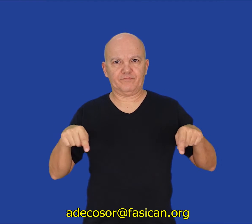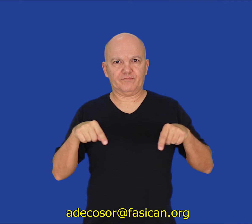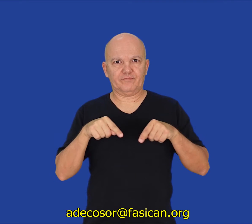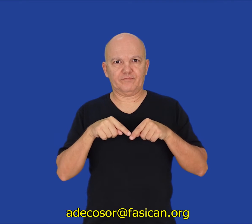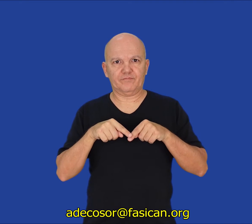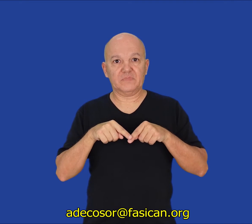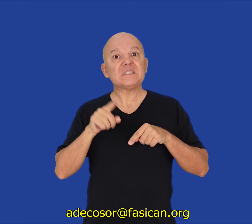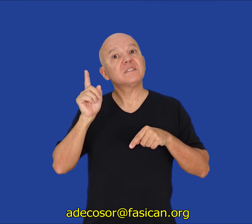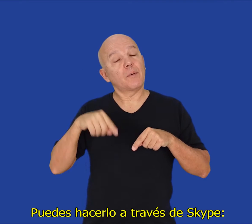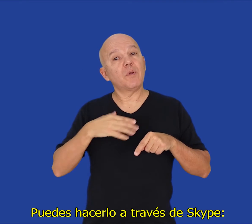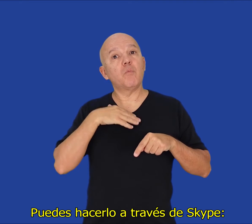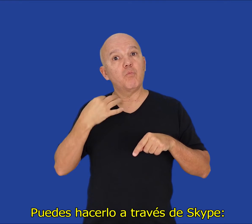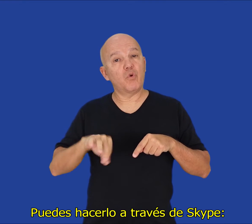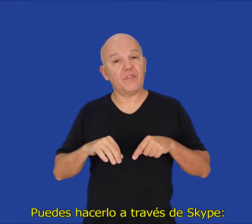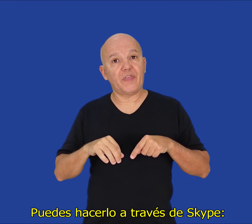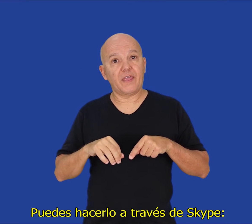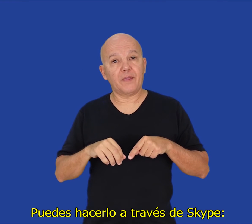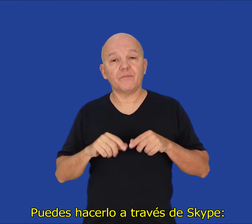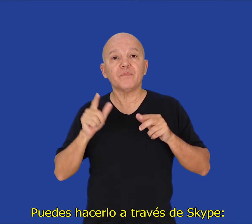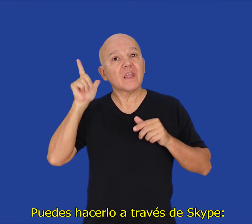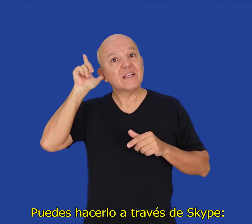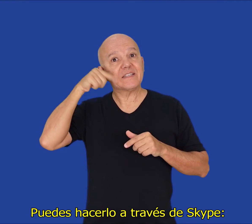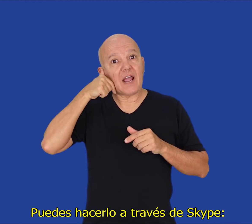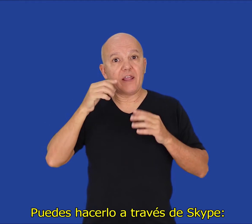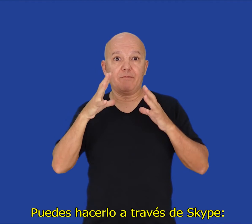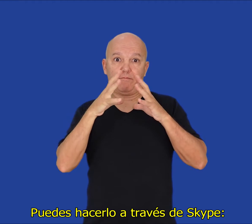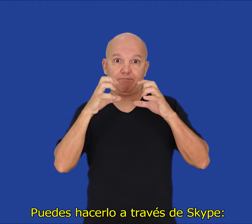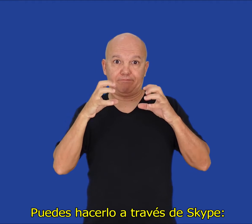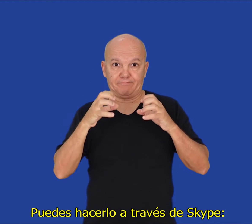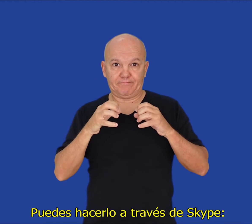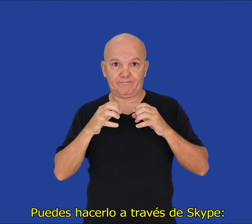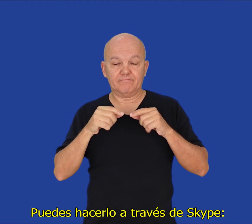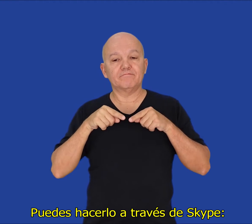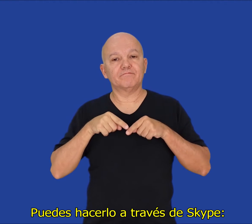Enviarme un WhatsApp al 689-996-248.